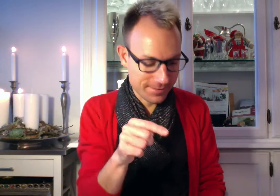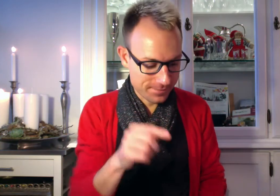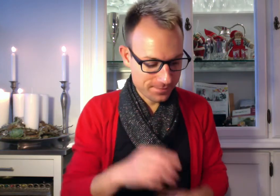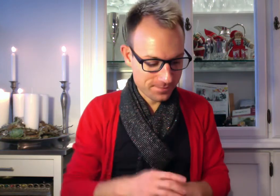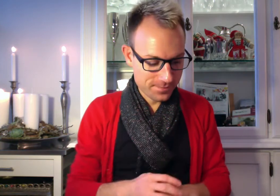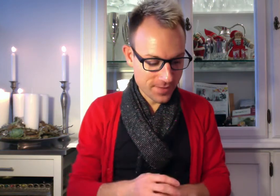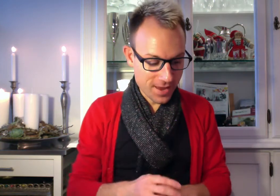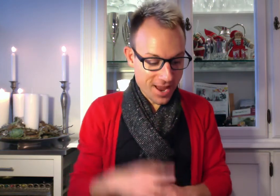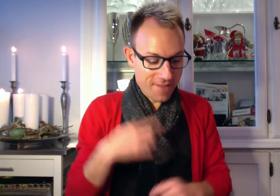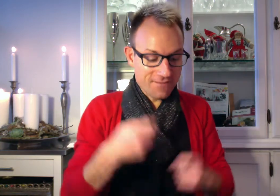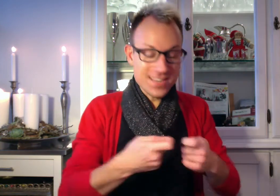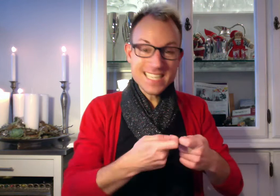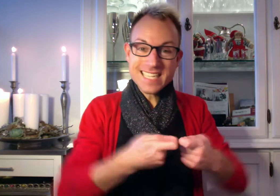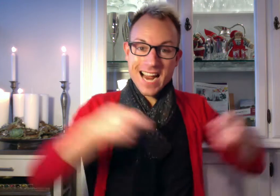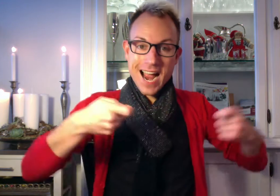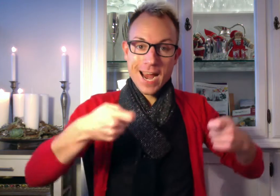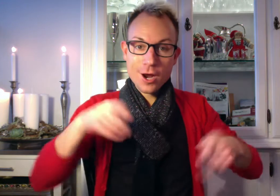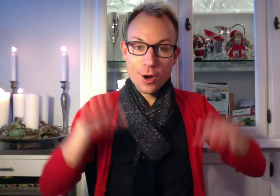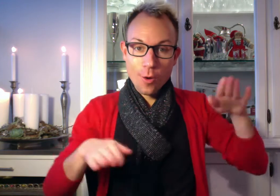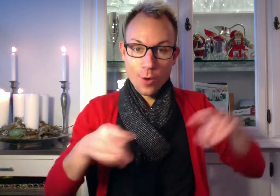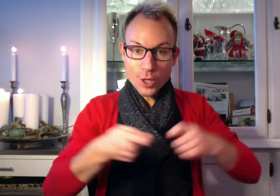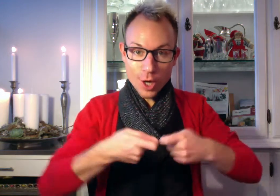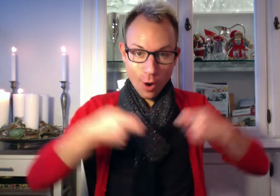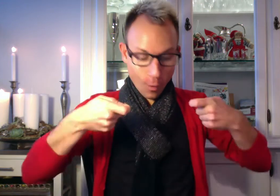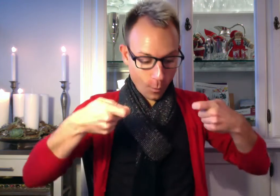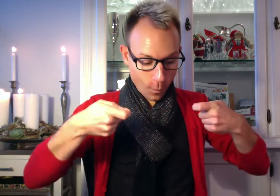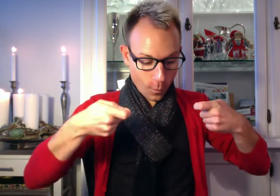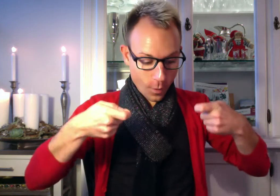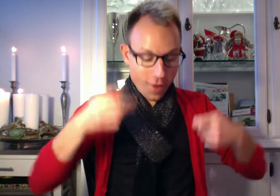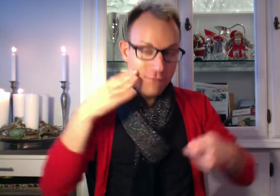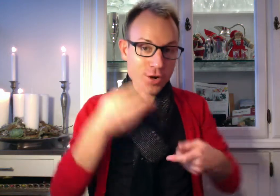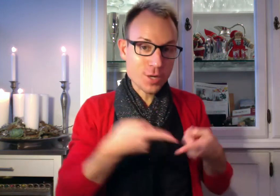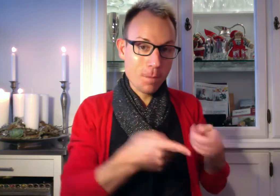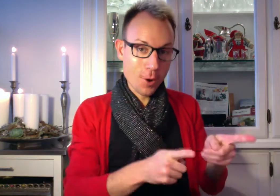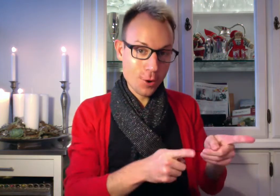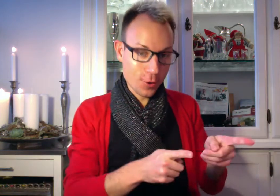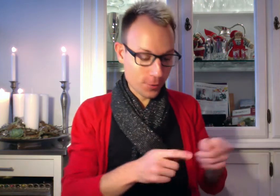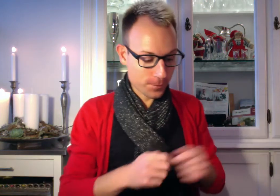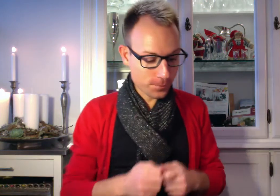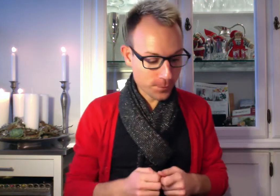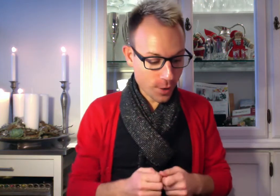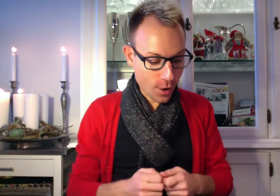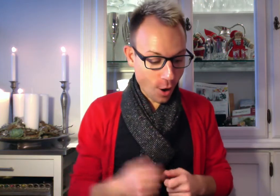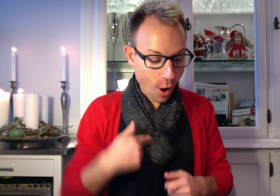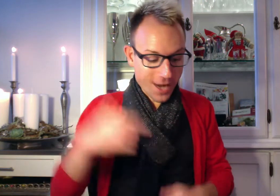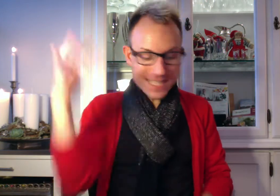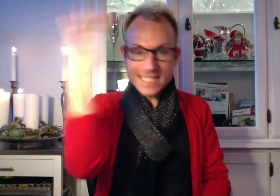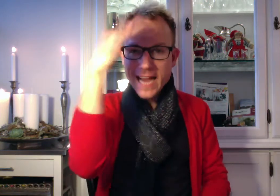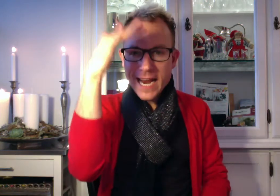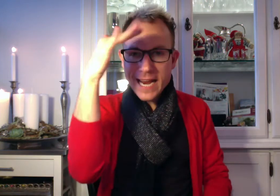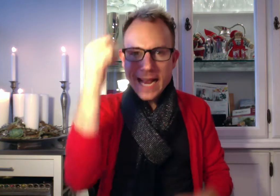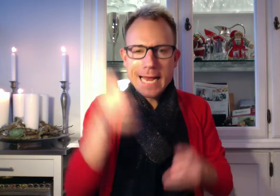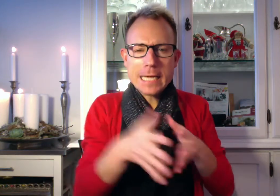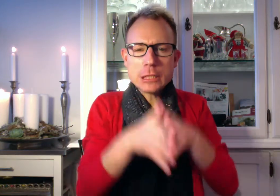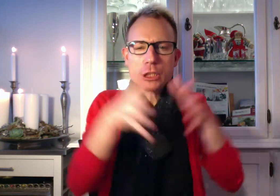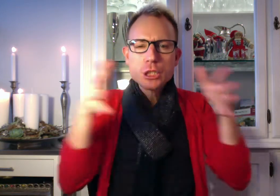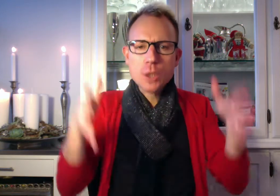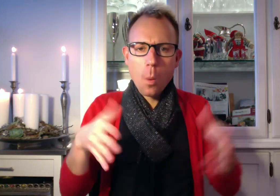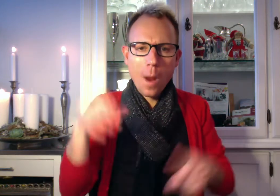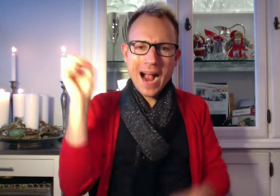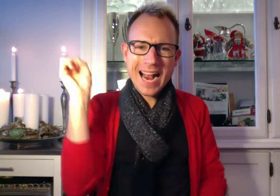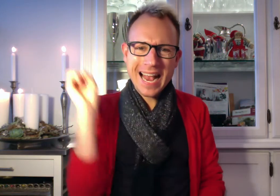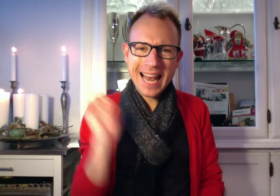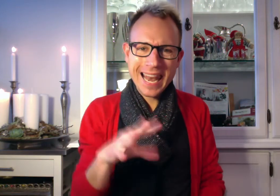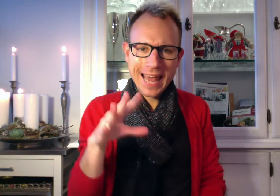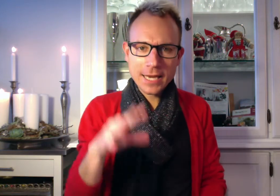Vi skræber gåsekrog vores bøn. Og tænker en stor glat